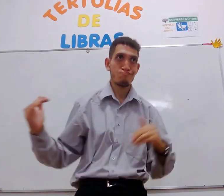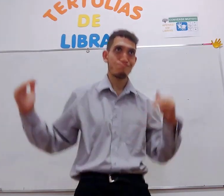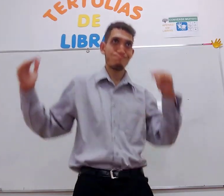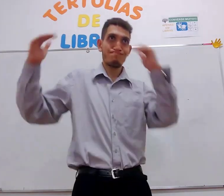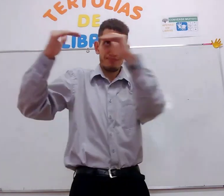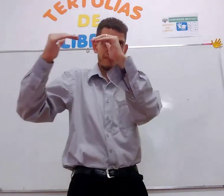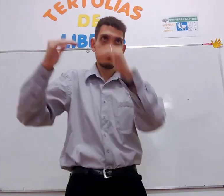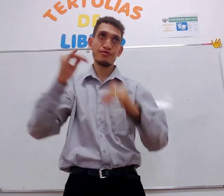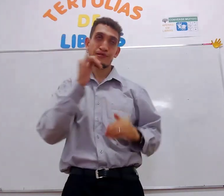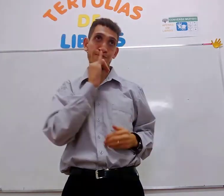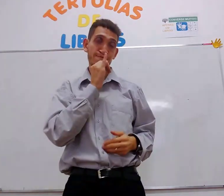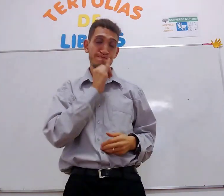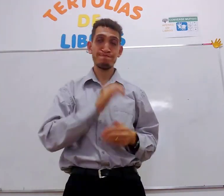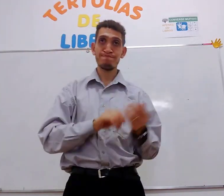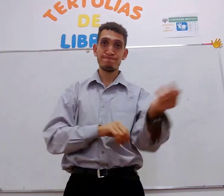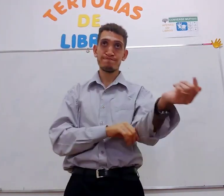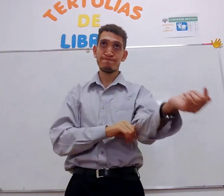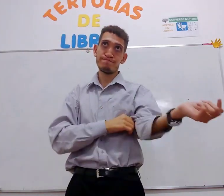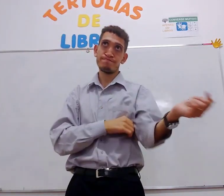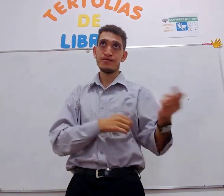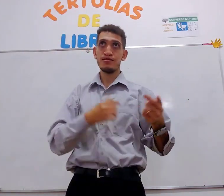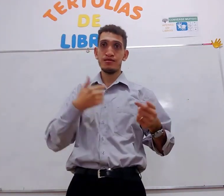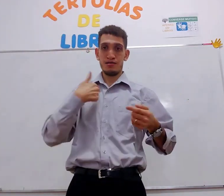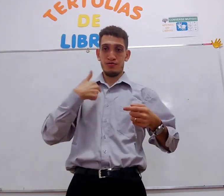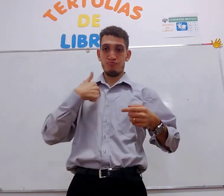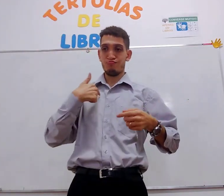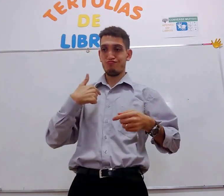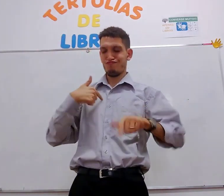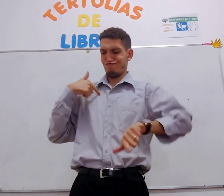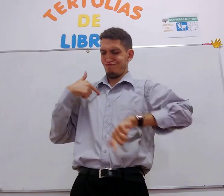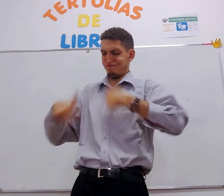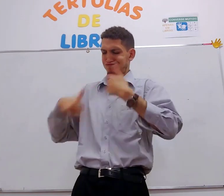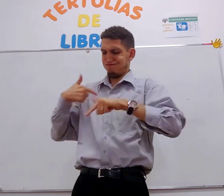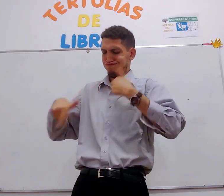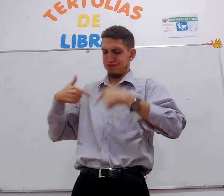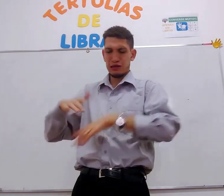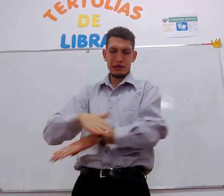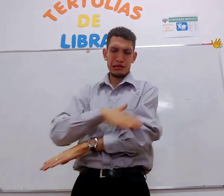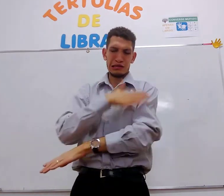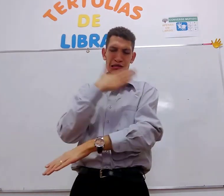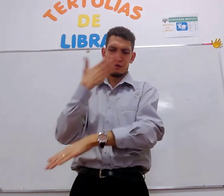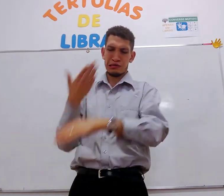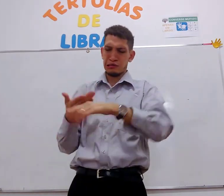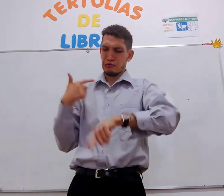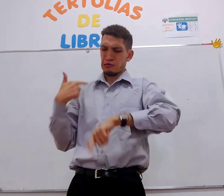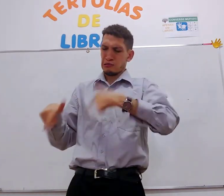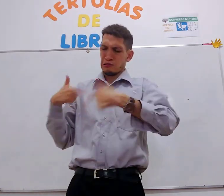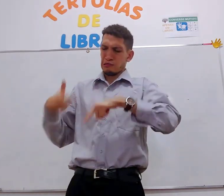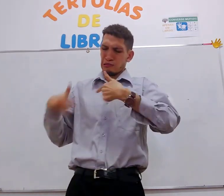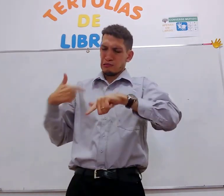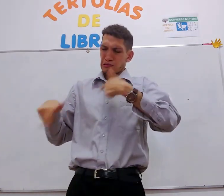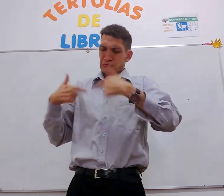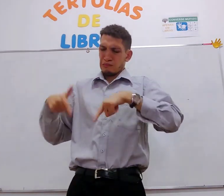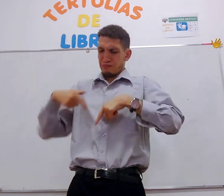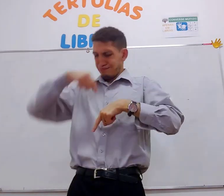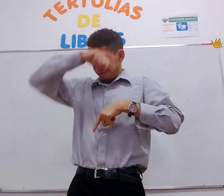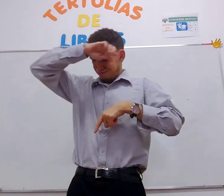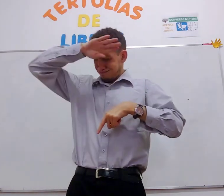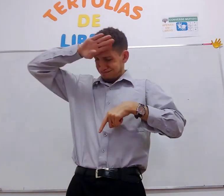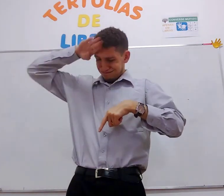emoção, equivalente, exemplo, Eu trabalhar, trabalhar, trabalhar, dia todo, trabalhar, trabalhar, trabalhar,